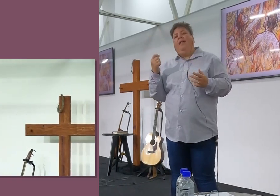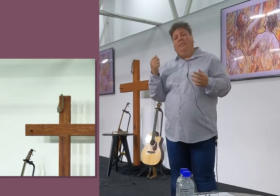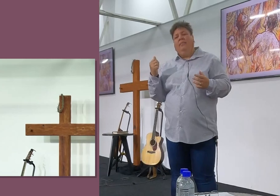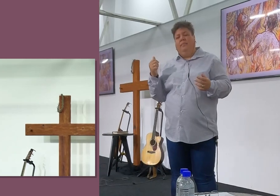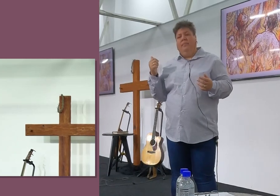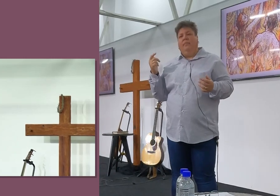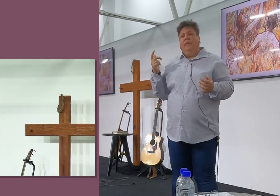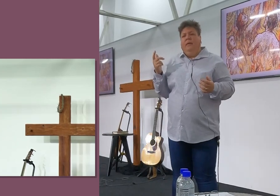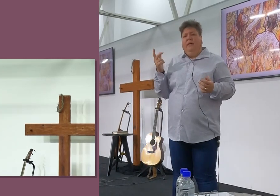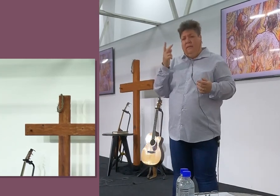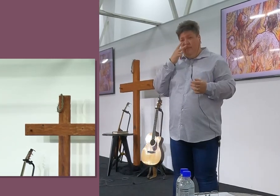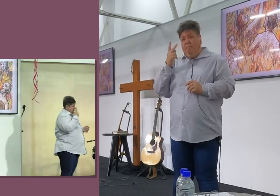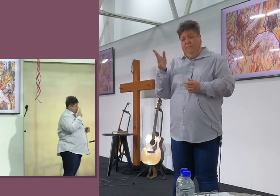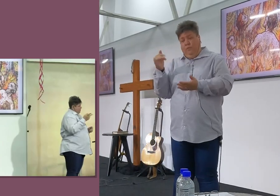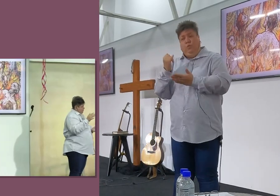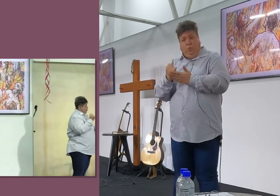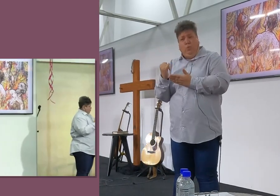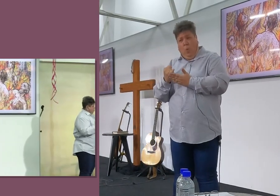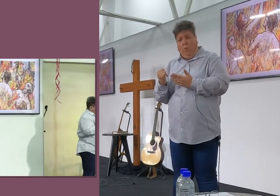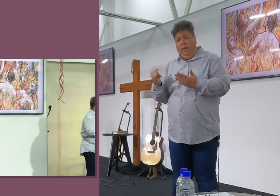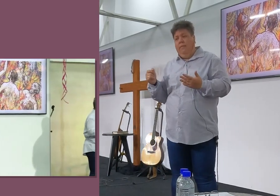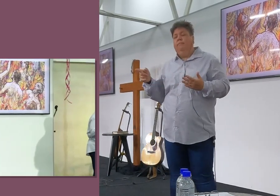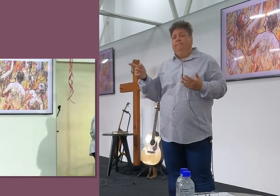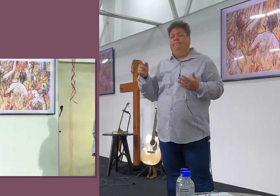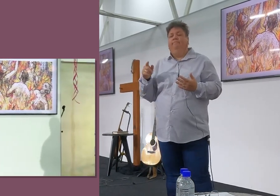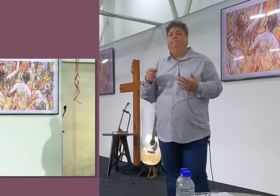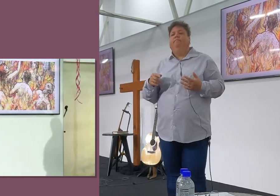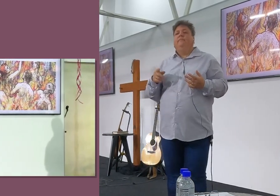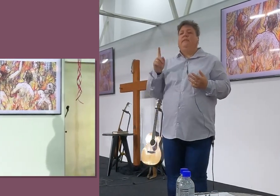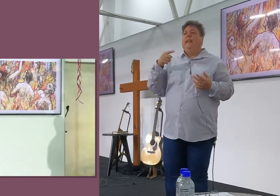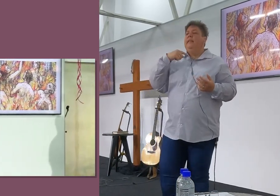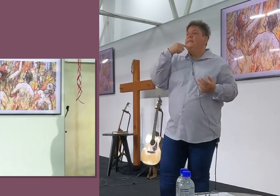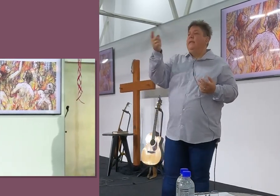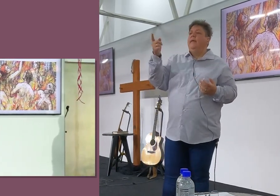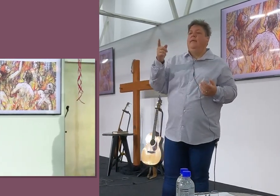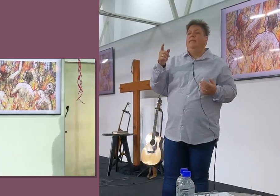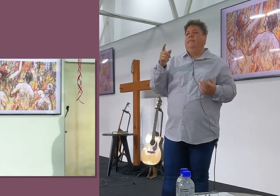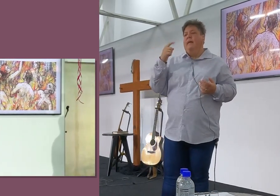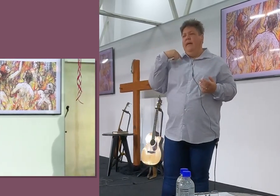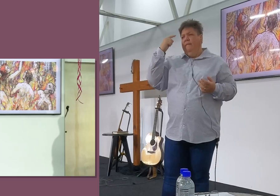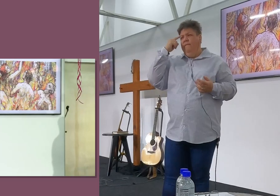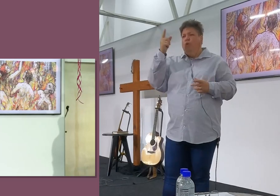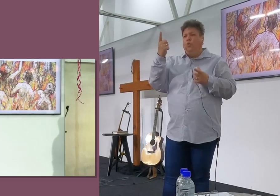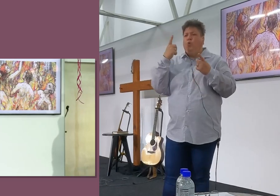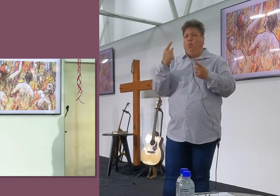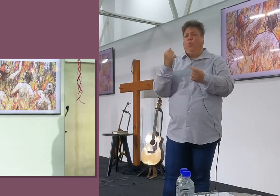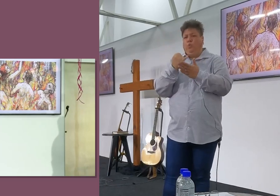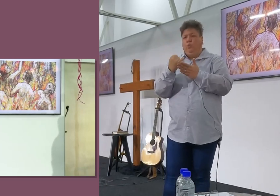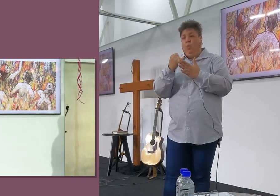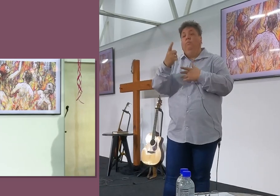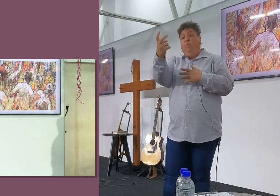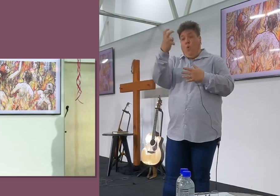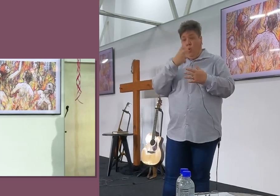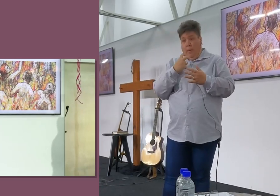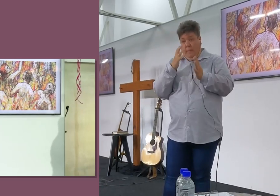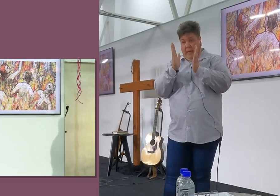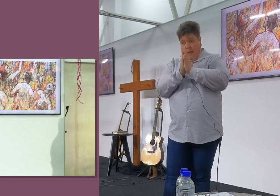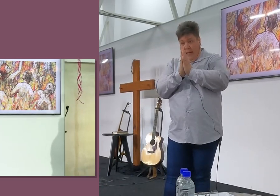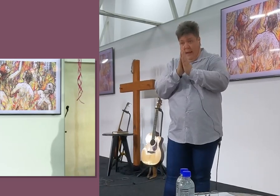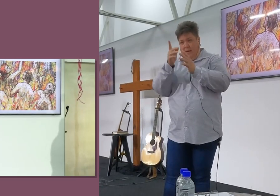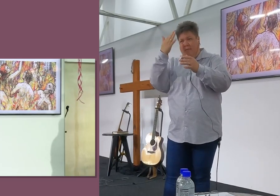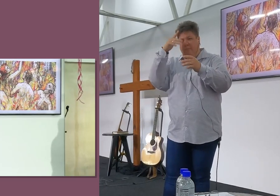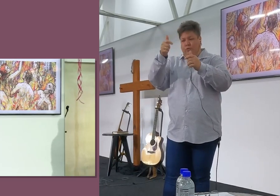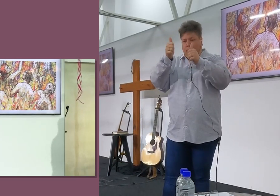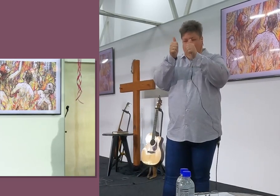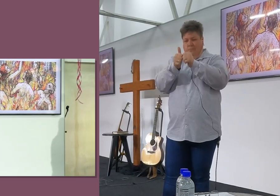En ons kan maar sien, Hoe zonde gesê die mens, En so wat hulle gedoen het, Hulle is al vir kornei gesê, Oor die kornei, Ons weet jy doen zonde, Kom belei jou zonde, jy van die bighokies,